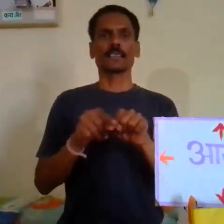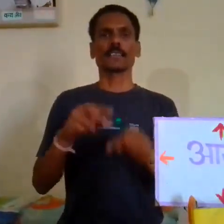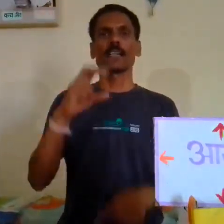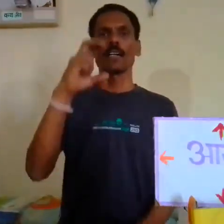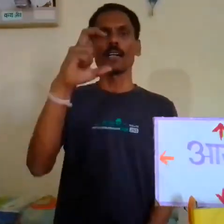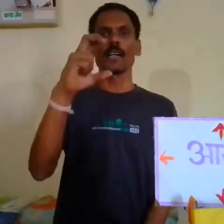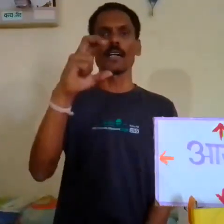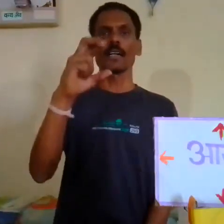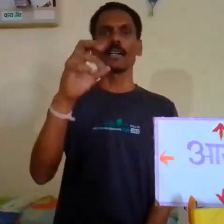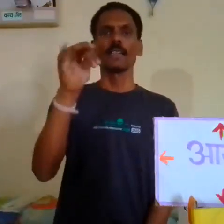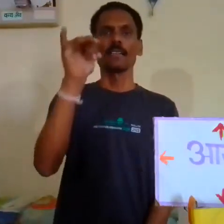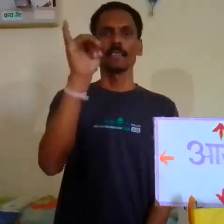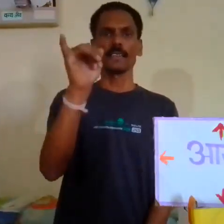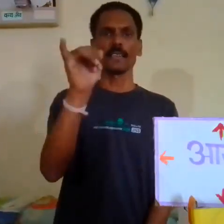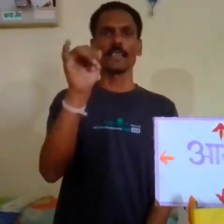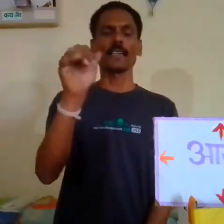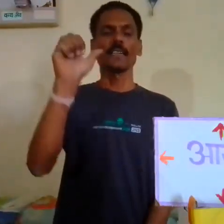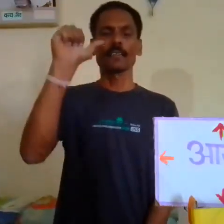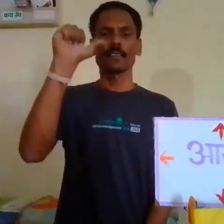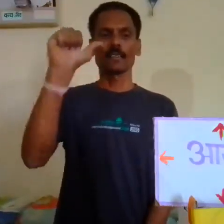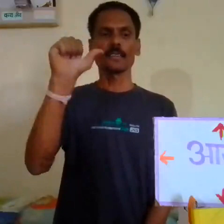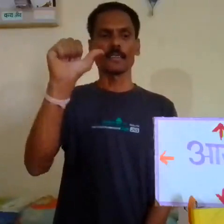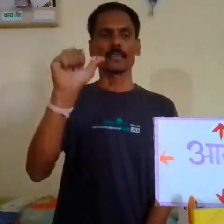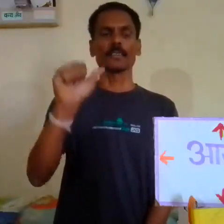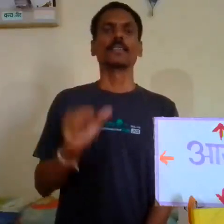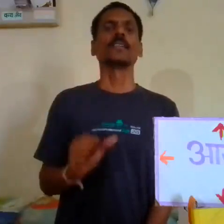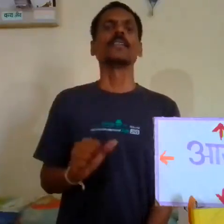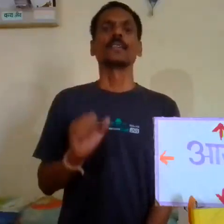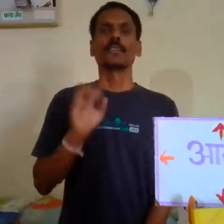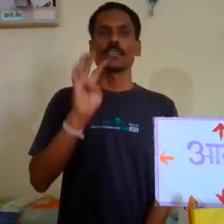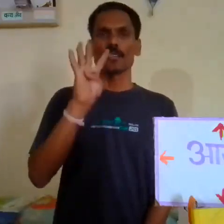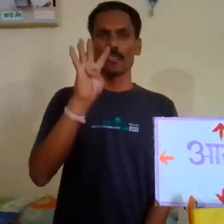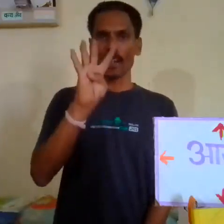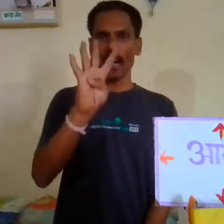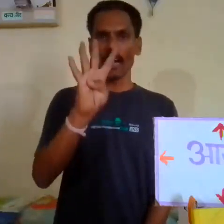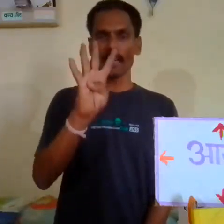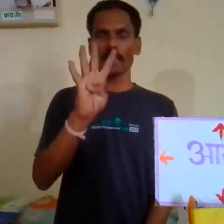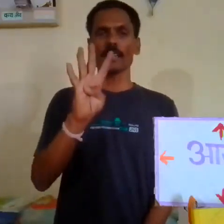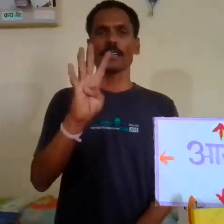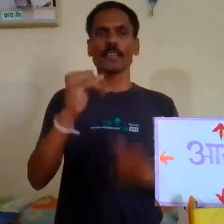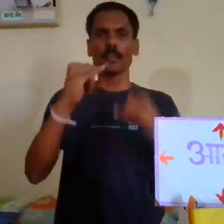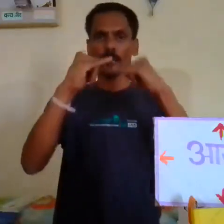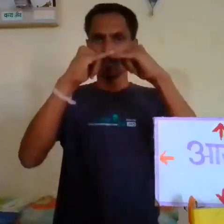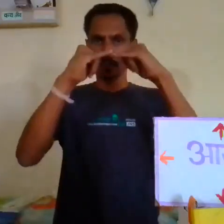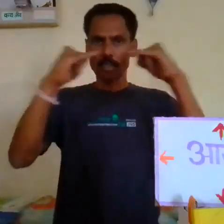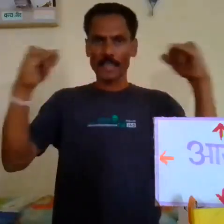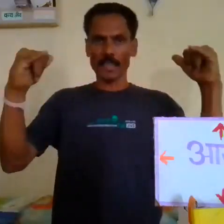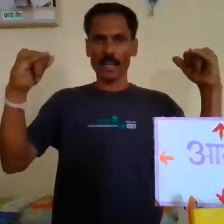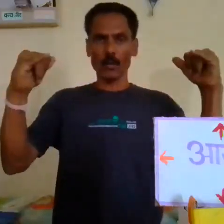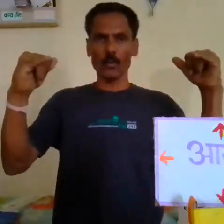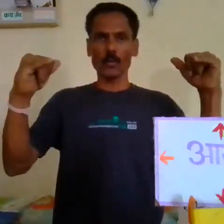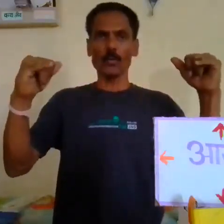आयत आयत चार रेखाओं